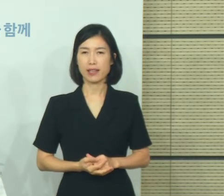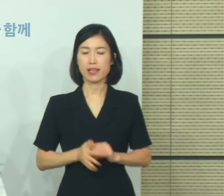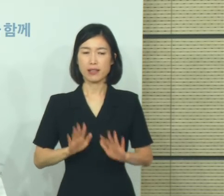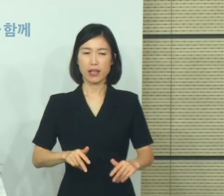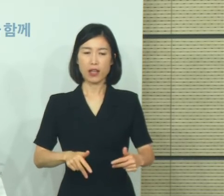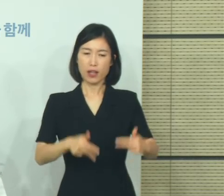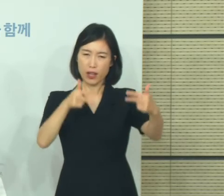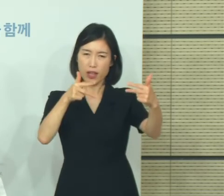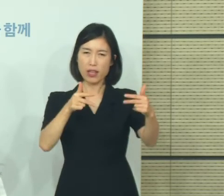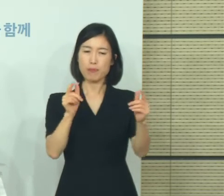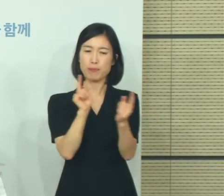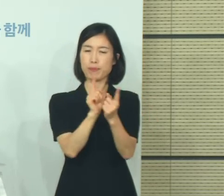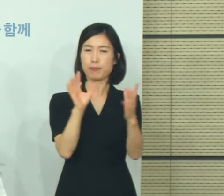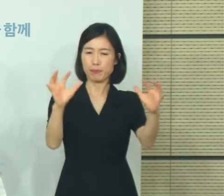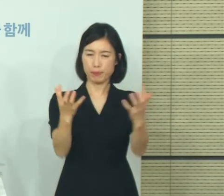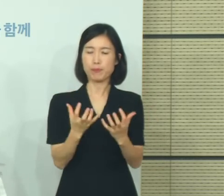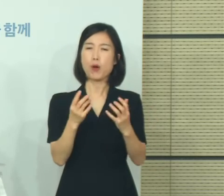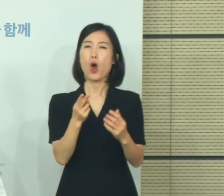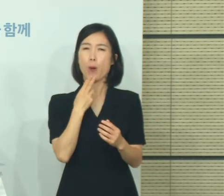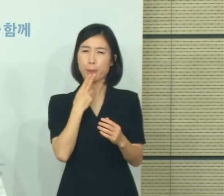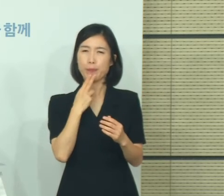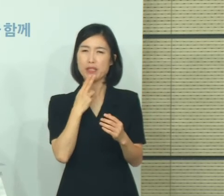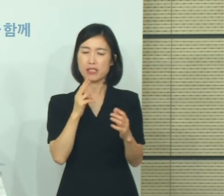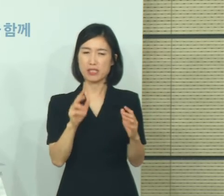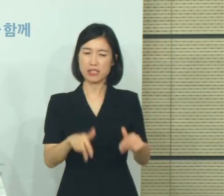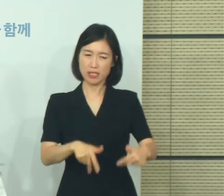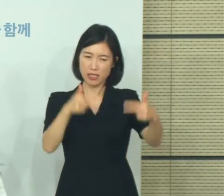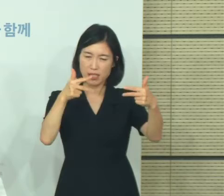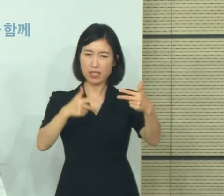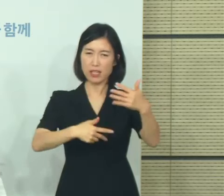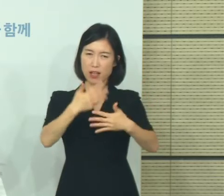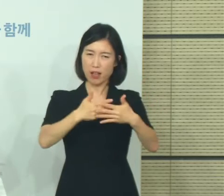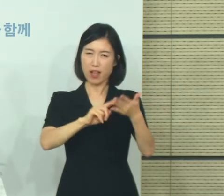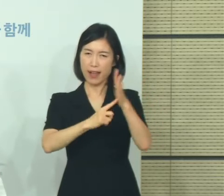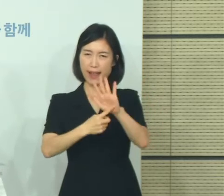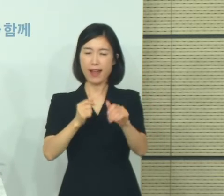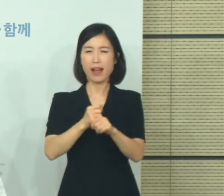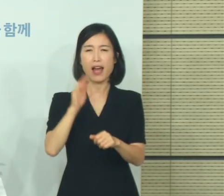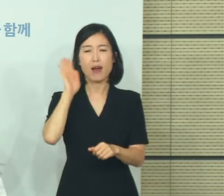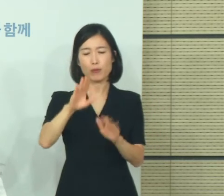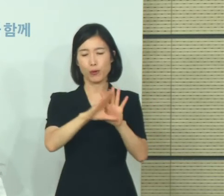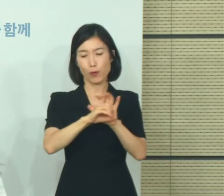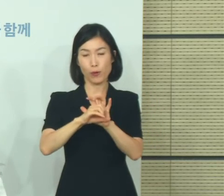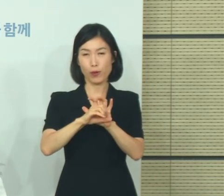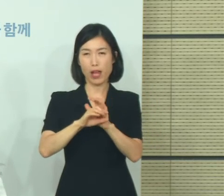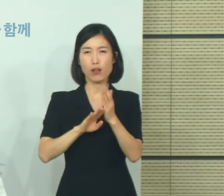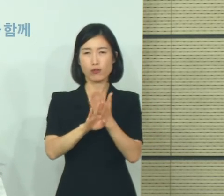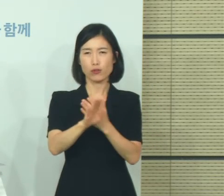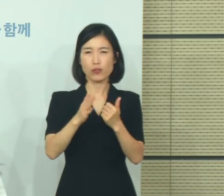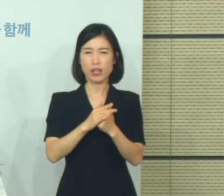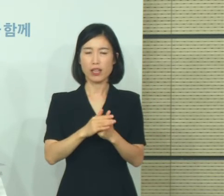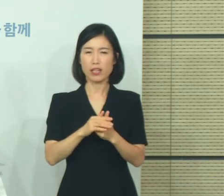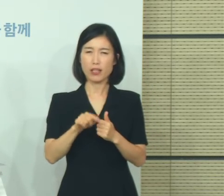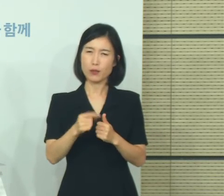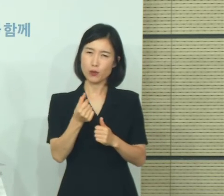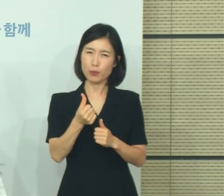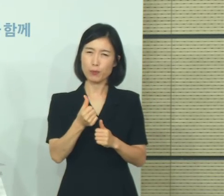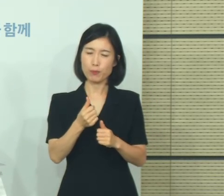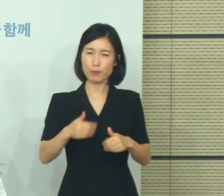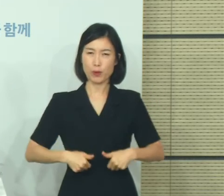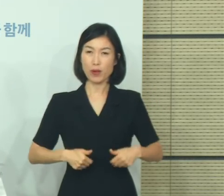비대면 활동이 코로나19 시대에 새로운 일상이 된 만큼 종교계에서도 많은 관심을 가지시고